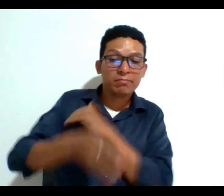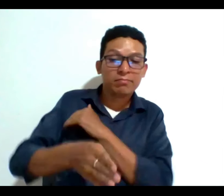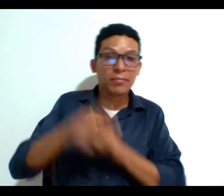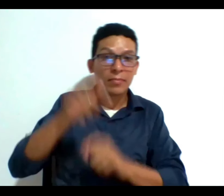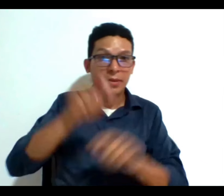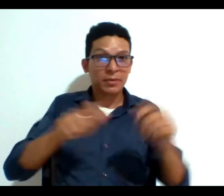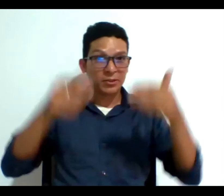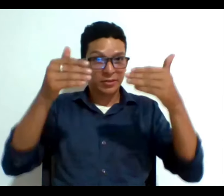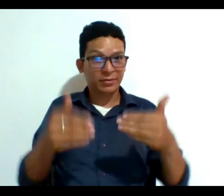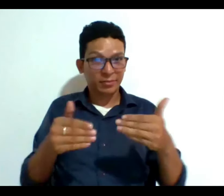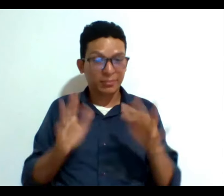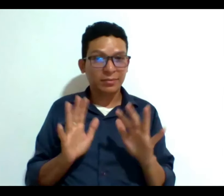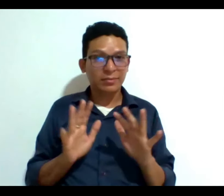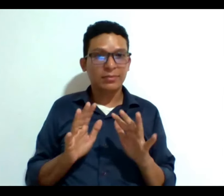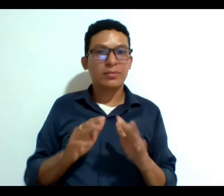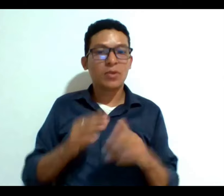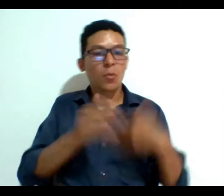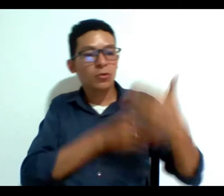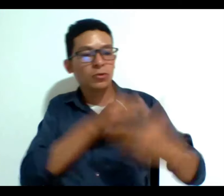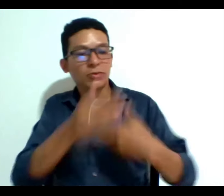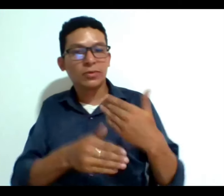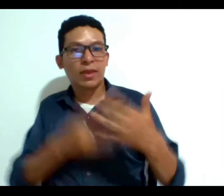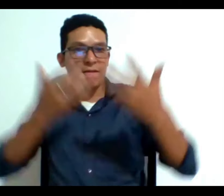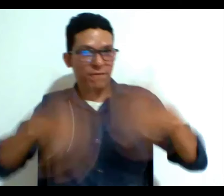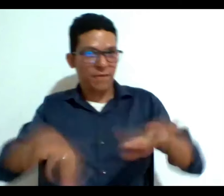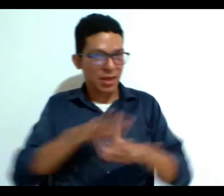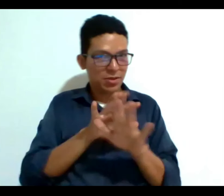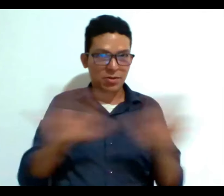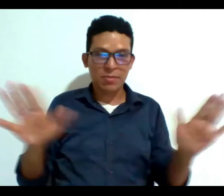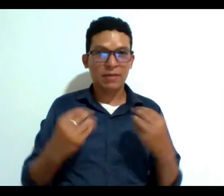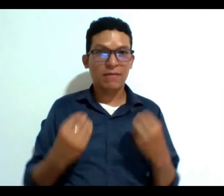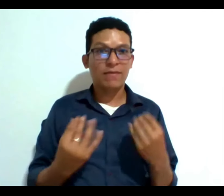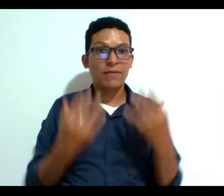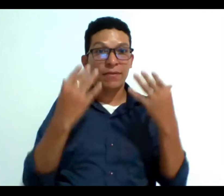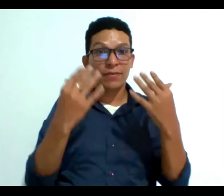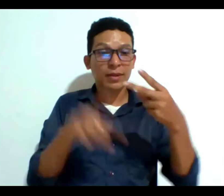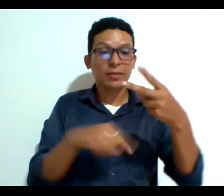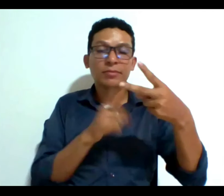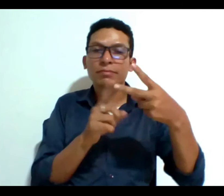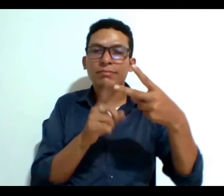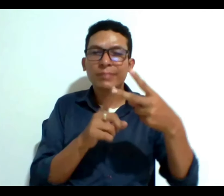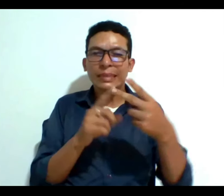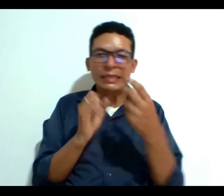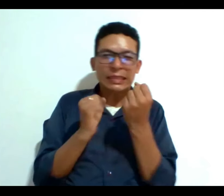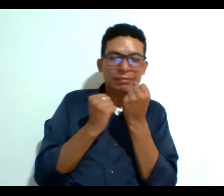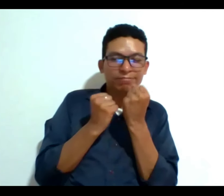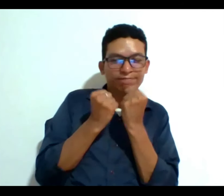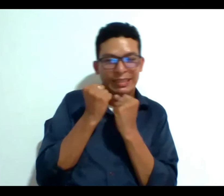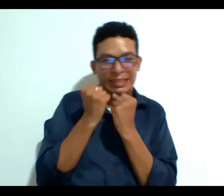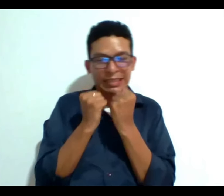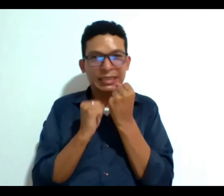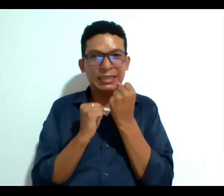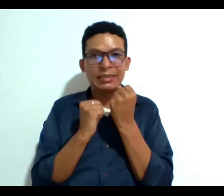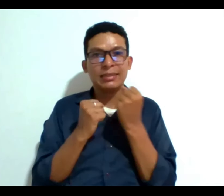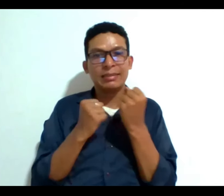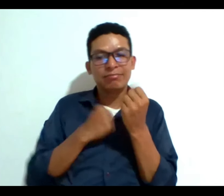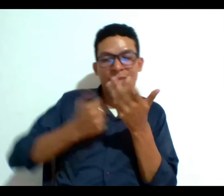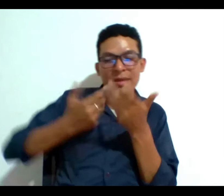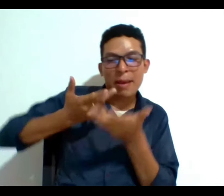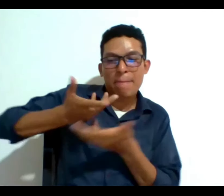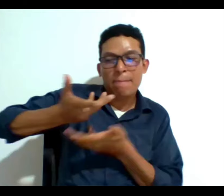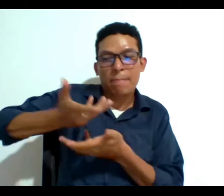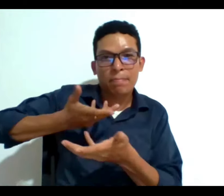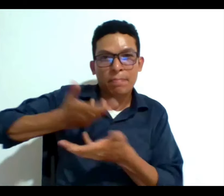con discapacidad a procedimientos del fin de la vida y dos esa tensión que surge cuando interactúa el